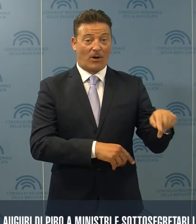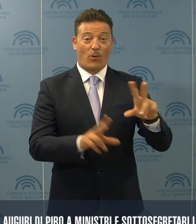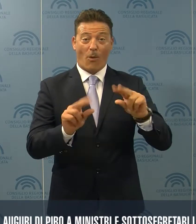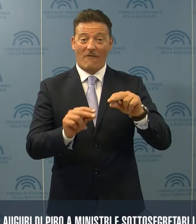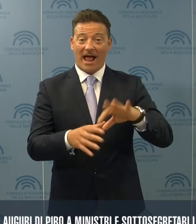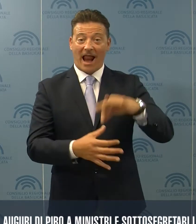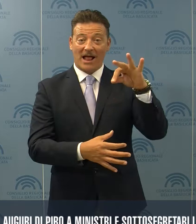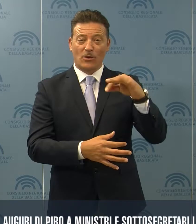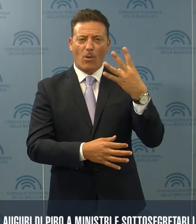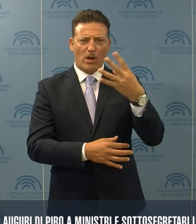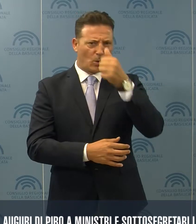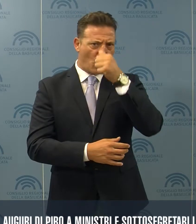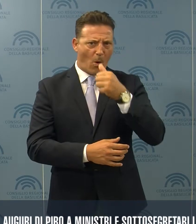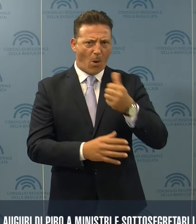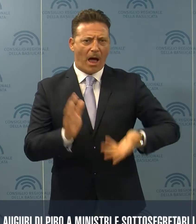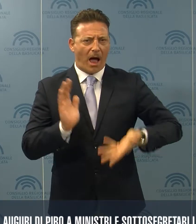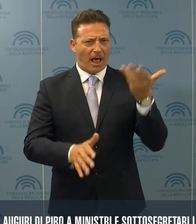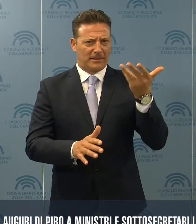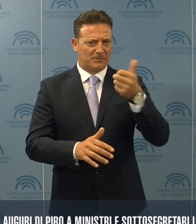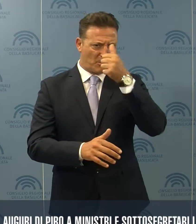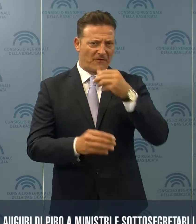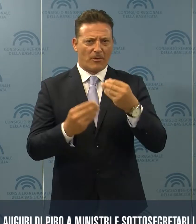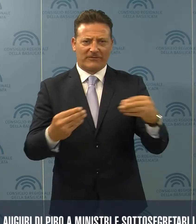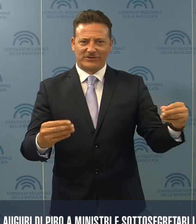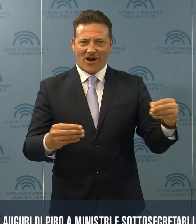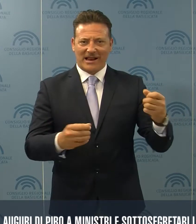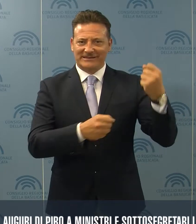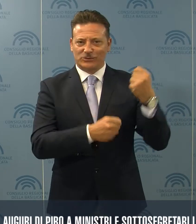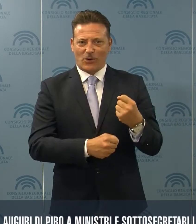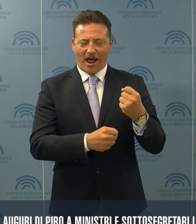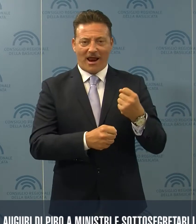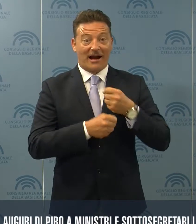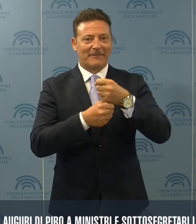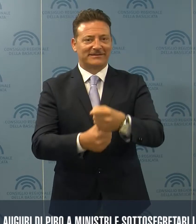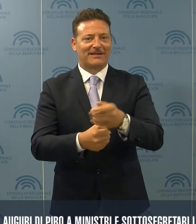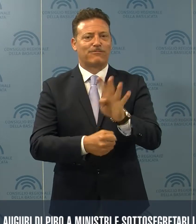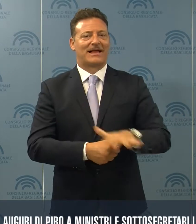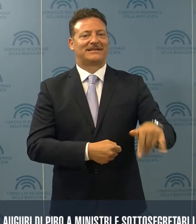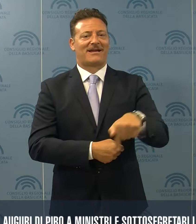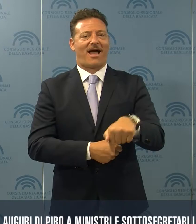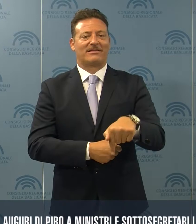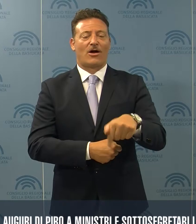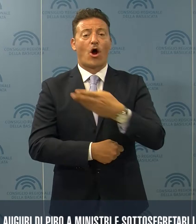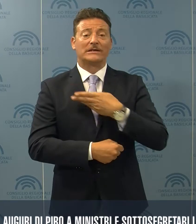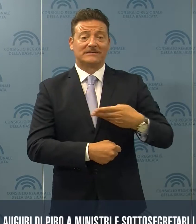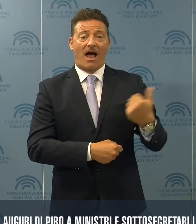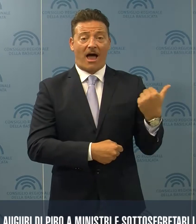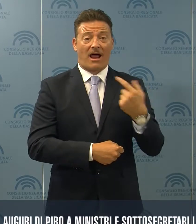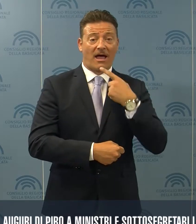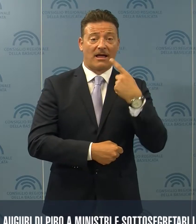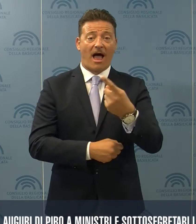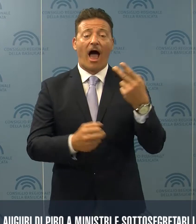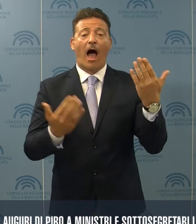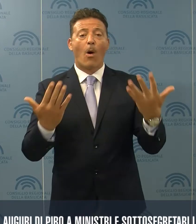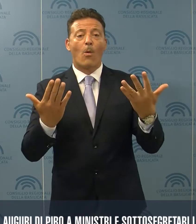quattro figure di altissimo profilo che vanno a rappresentare la Basilicata, il consigliere ha rivolto gli